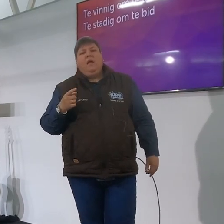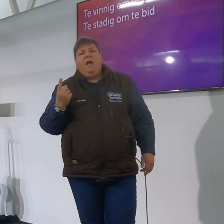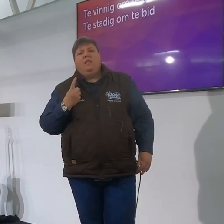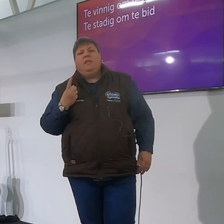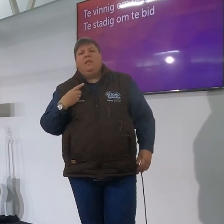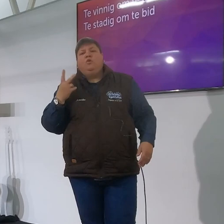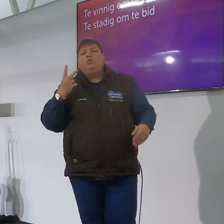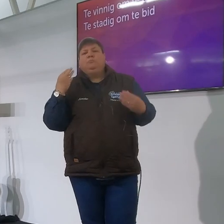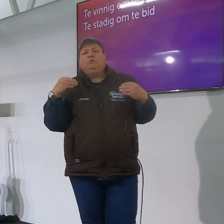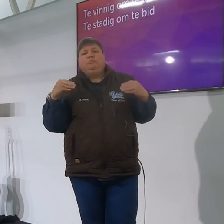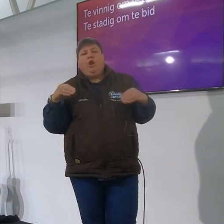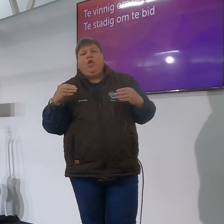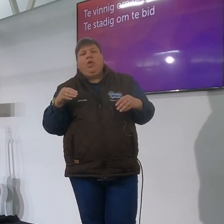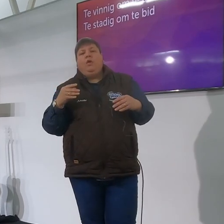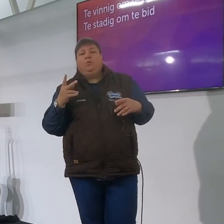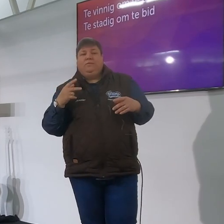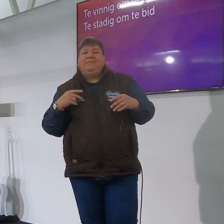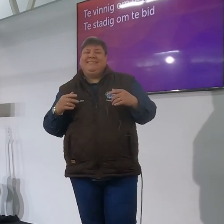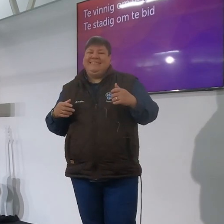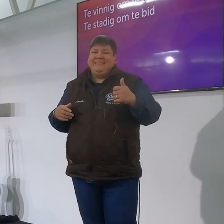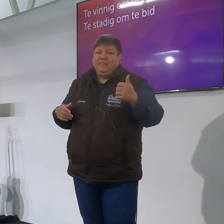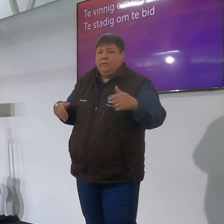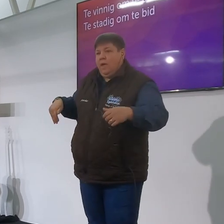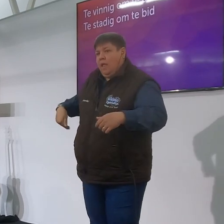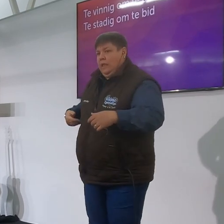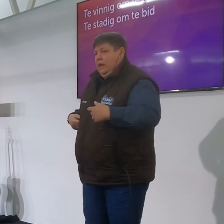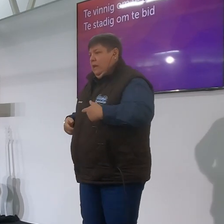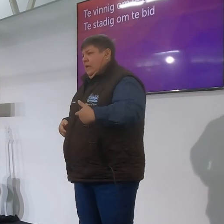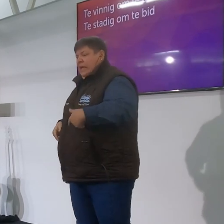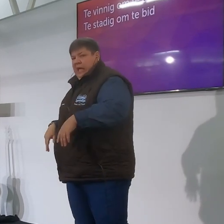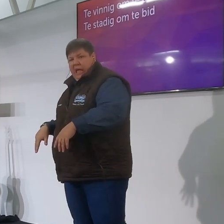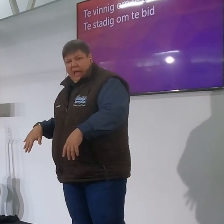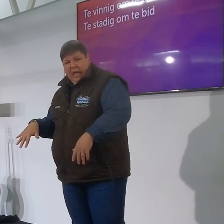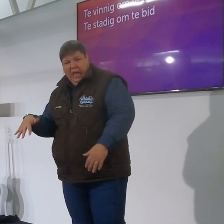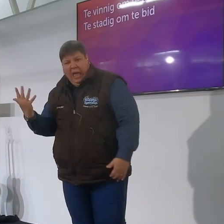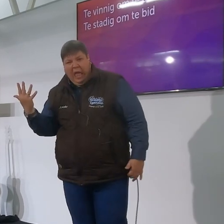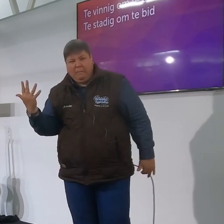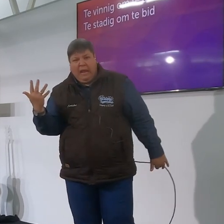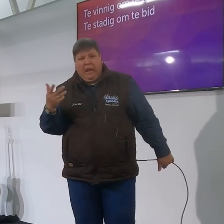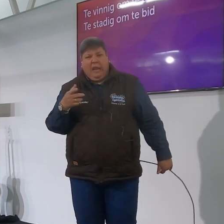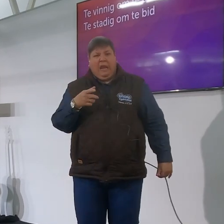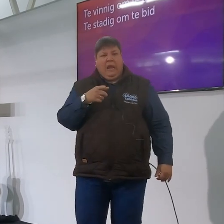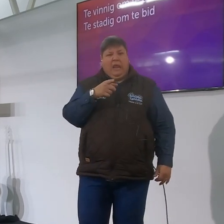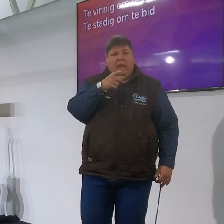met jou ek weet nie wat dit betekent nie so ek hoop nie dit is lelijk maar dit is so verduidelik